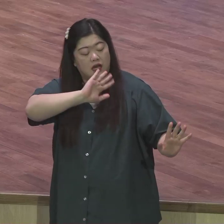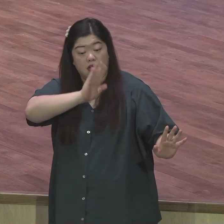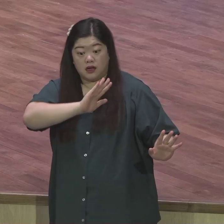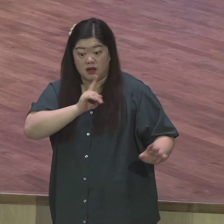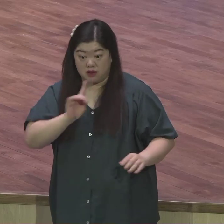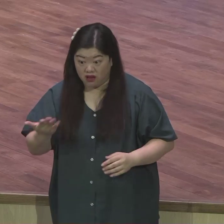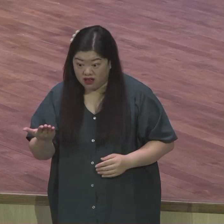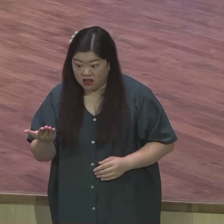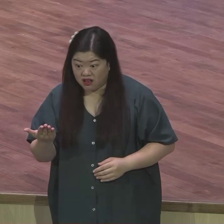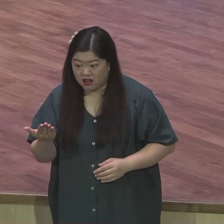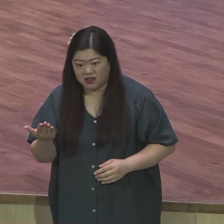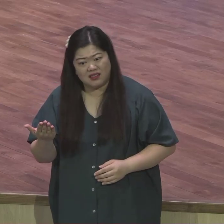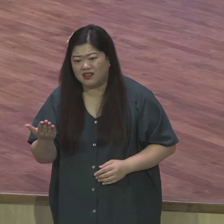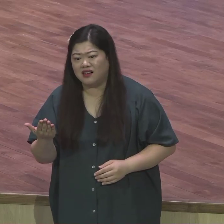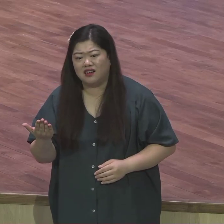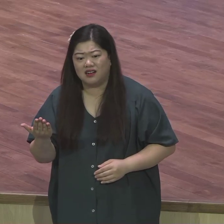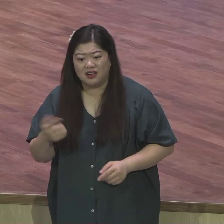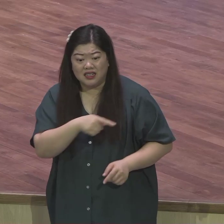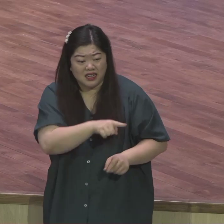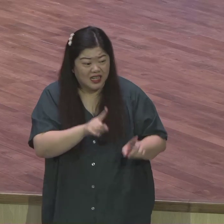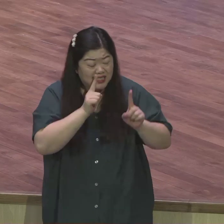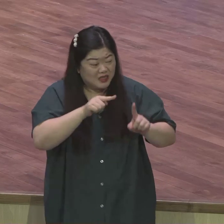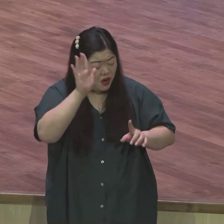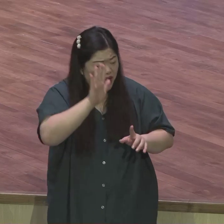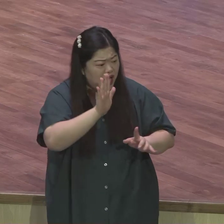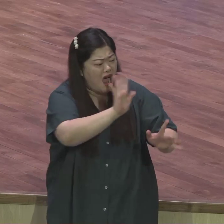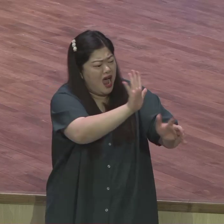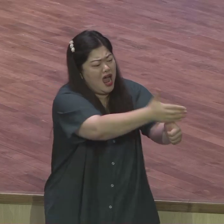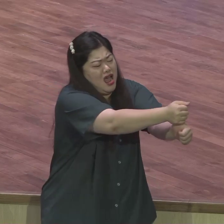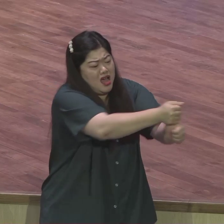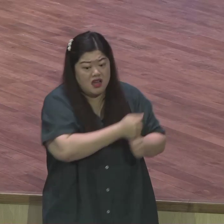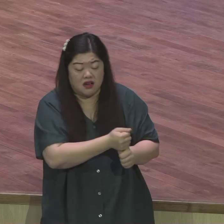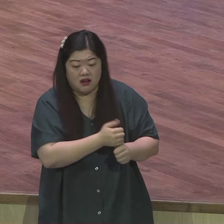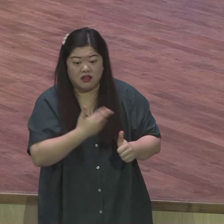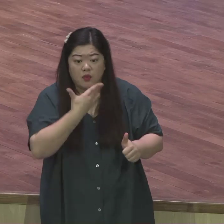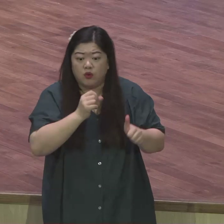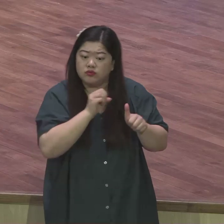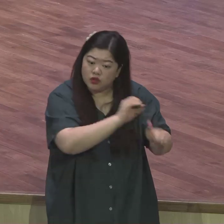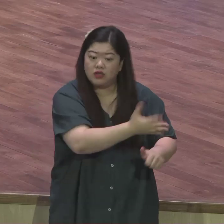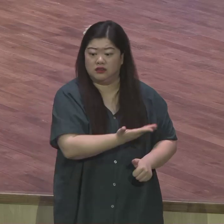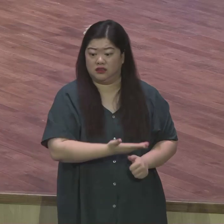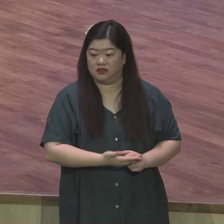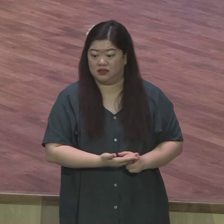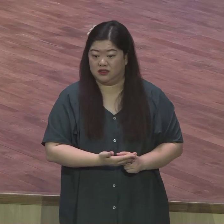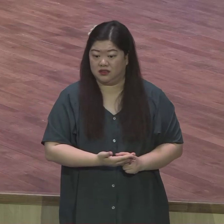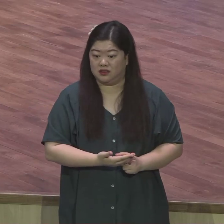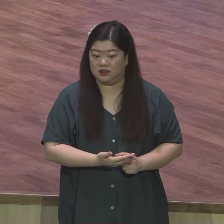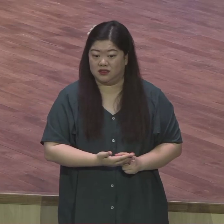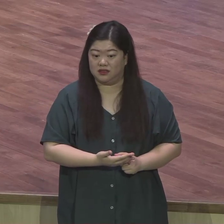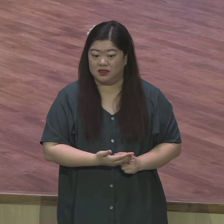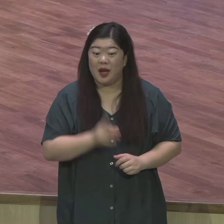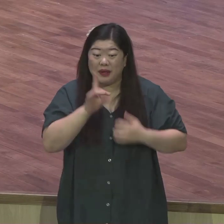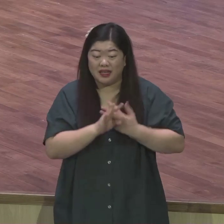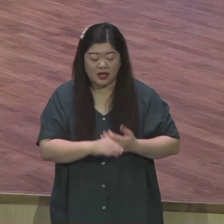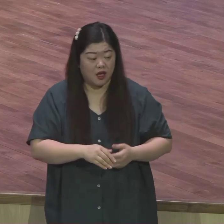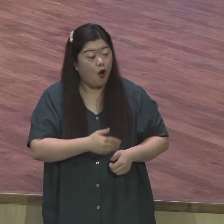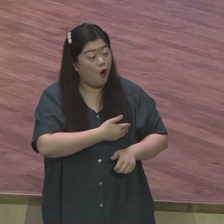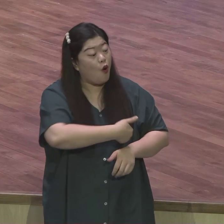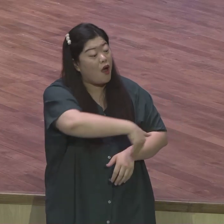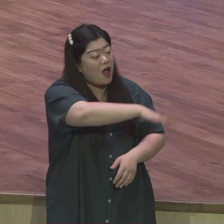그리스도인인가 한 번 더 점검해 봐라 이 무슨 말이에요 너도 아니다는 거예요 너 구원받았다면